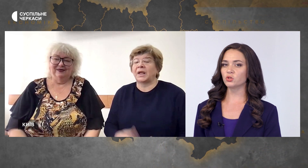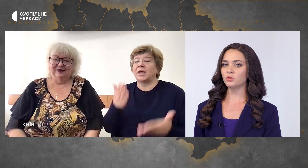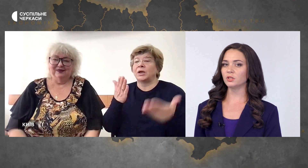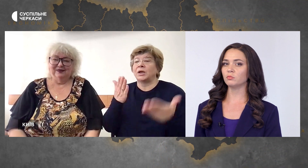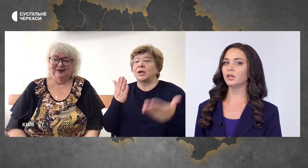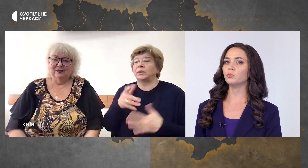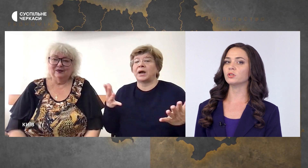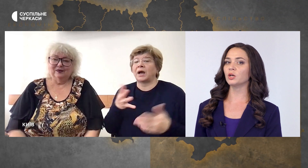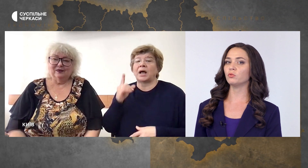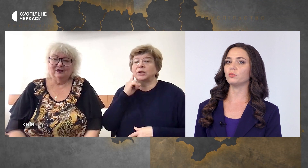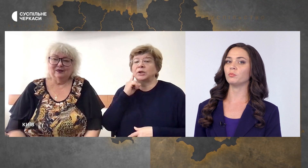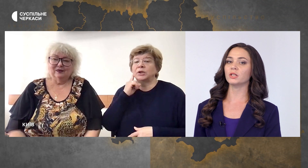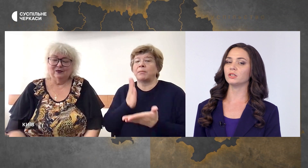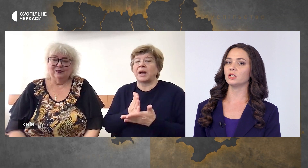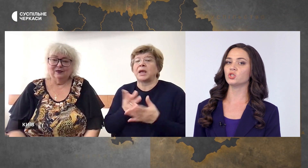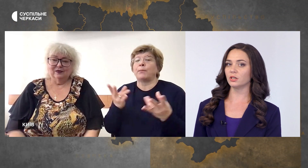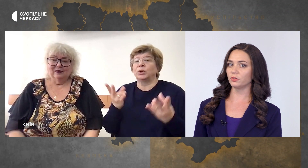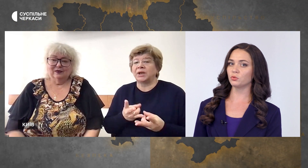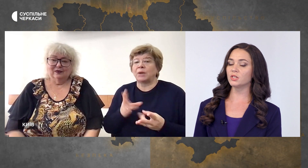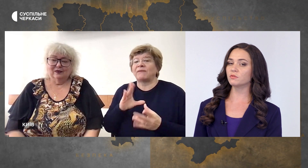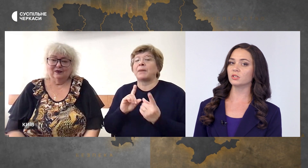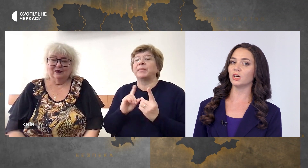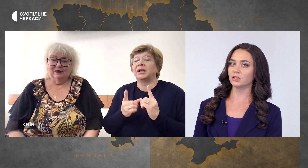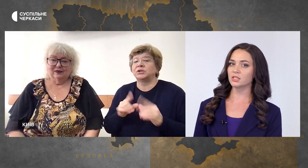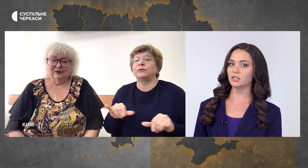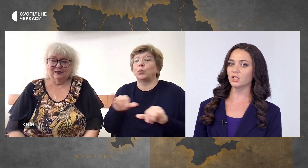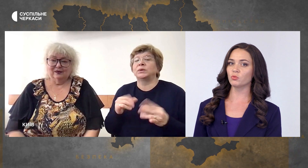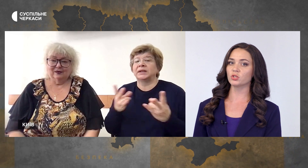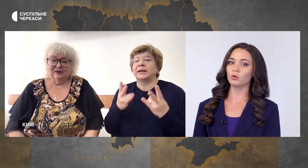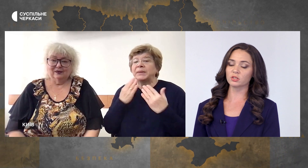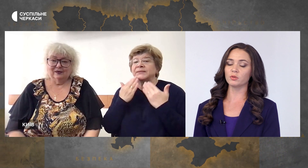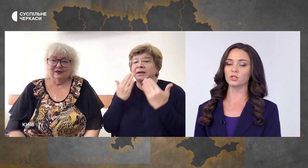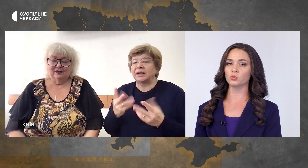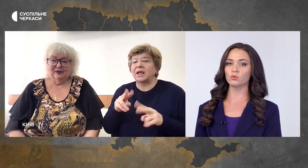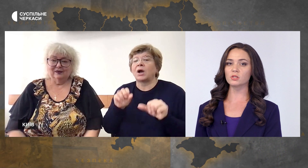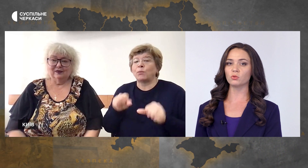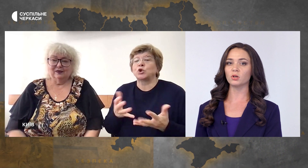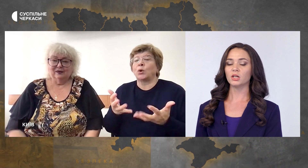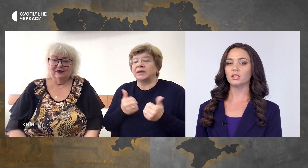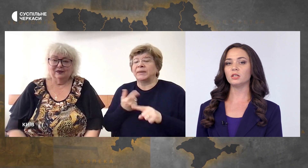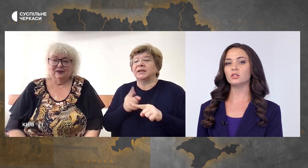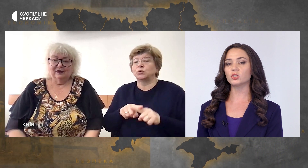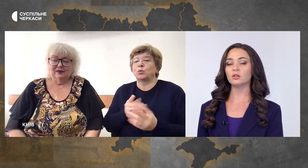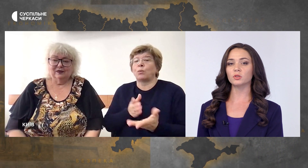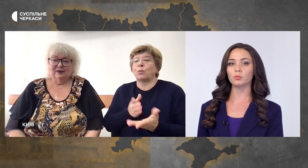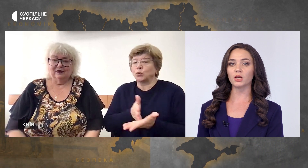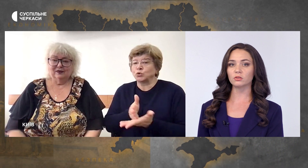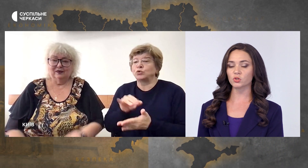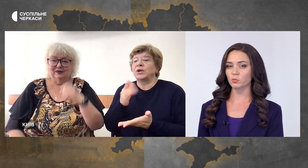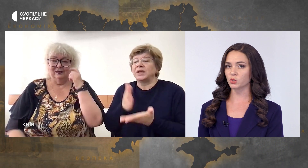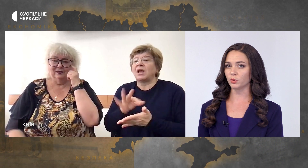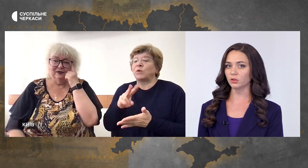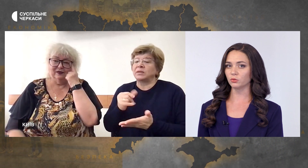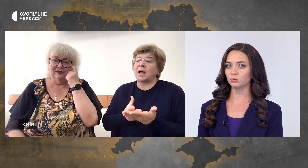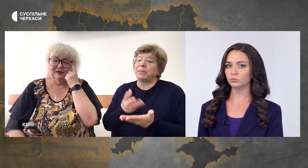людина, яка не чує, має потребу в перекладачеві. Куди звертатися, як можна отримати цю послугу і чи є вона